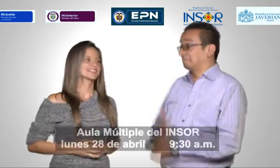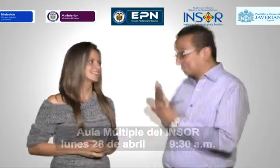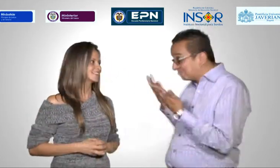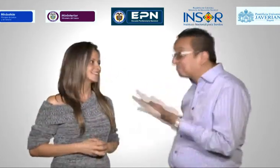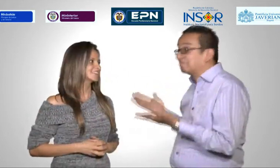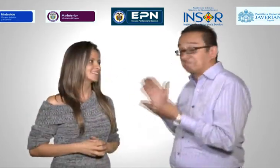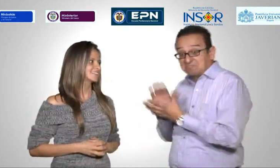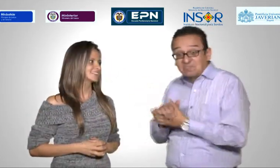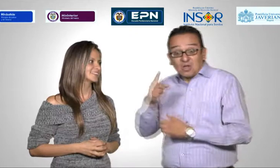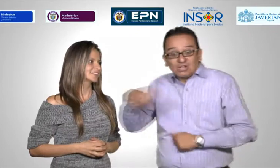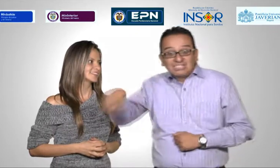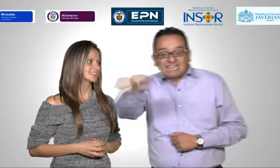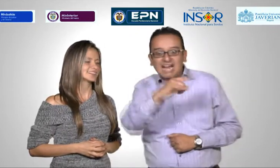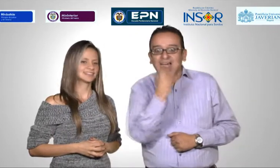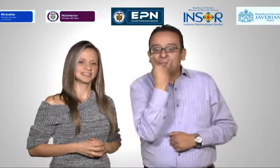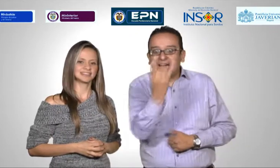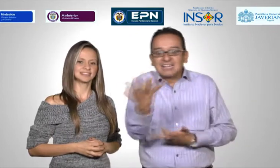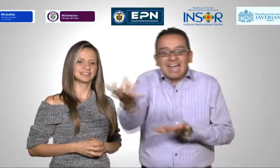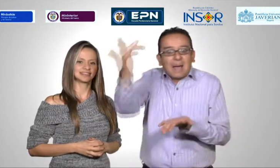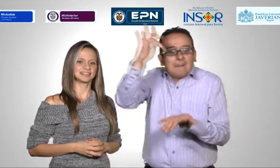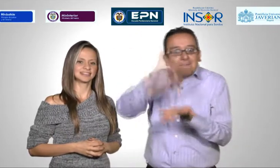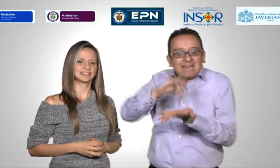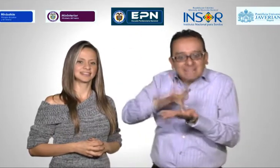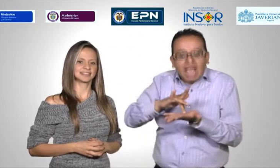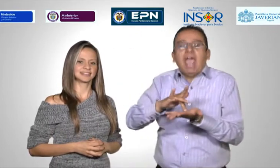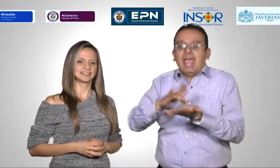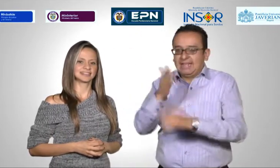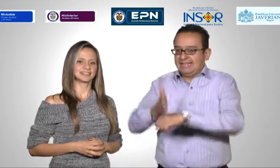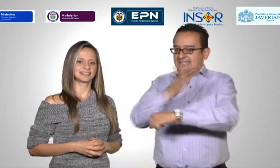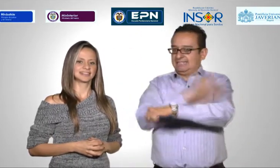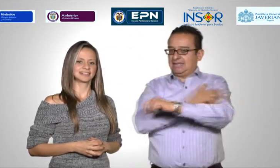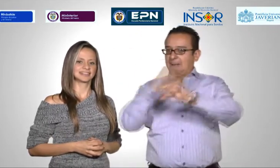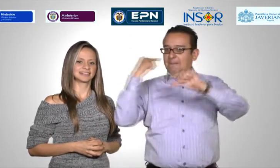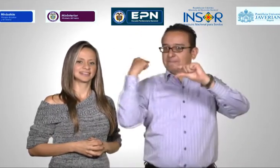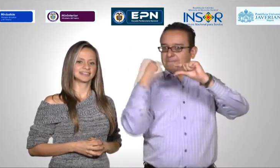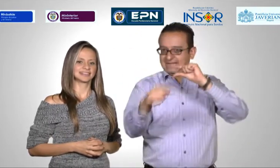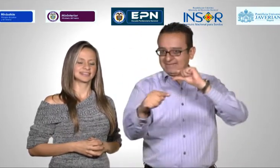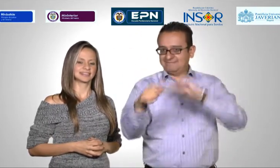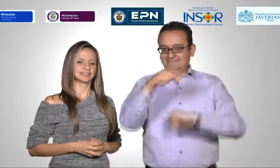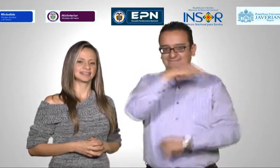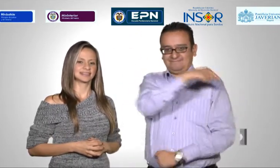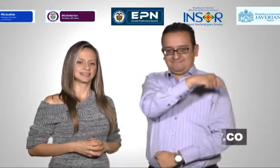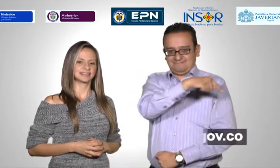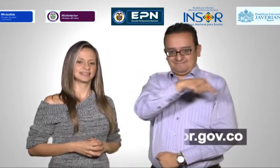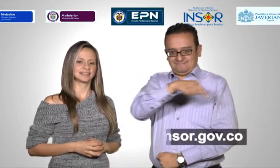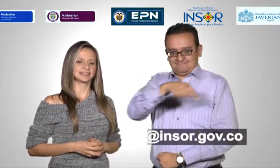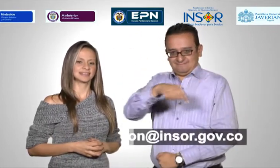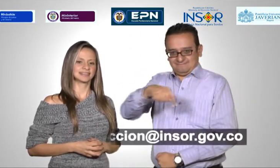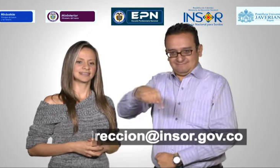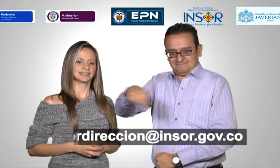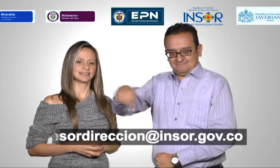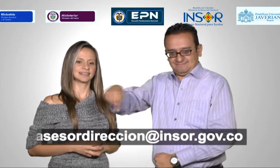Las personas interesadas deben inscribir su nombre y número de cédula en el siguiente correo